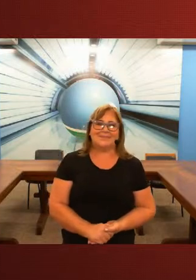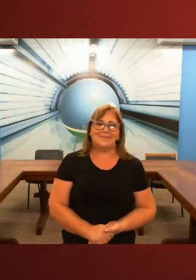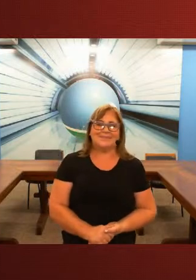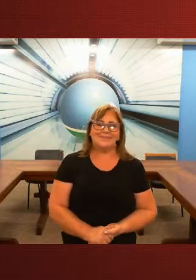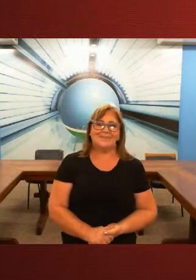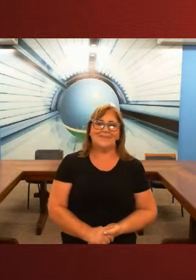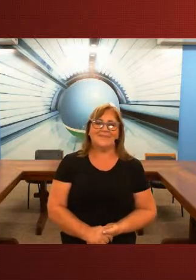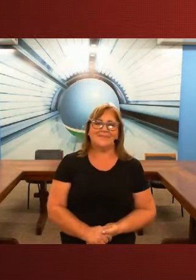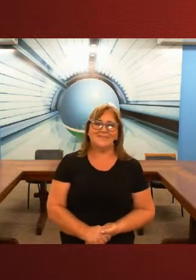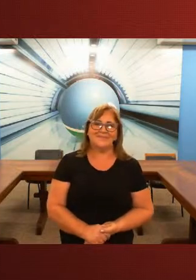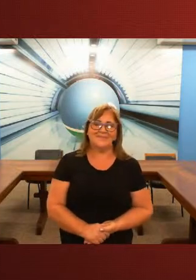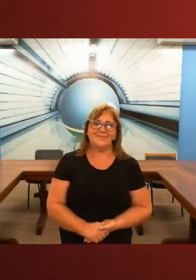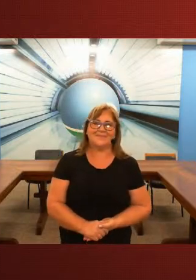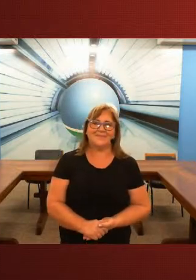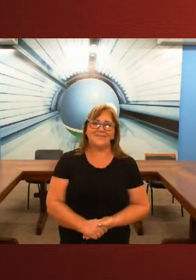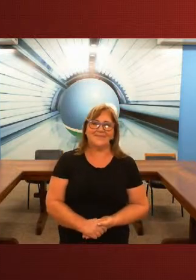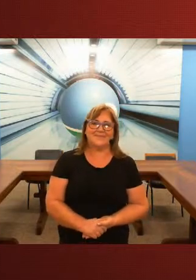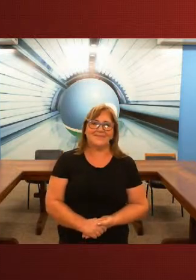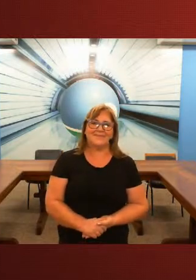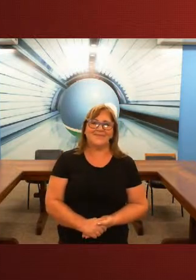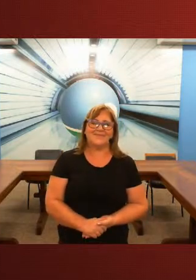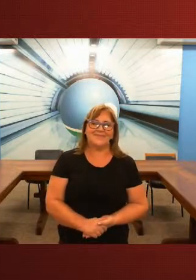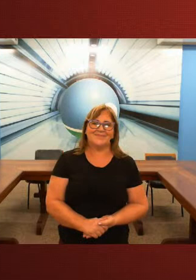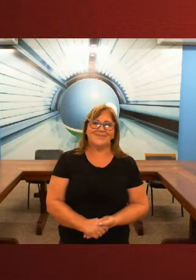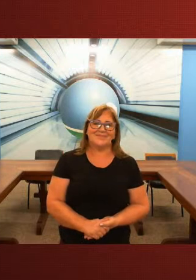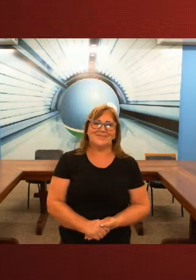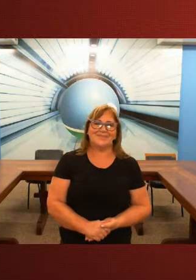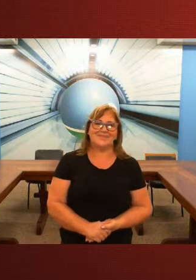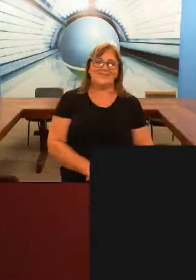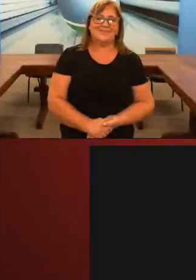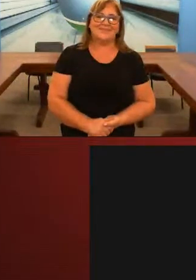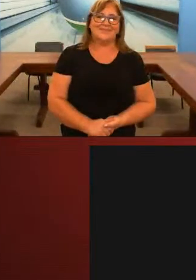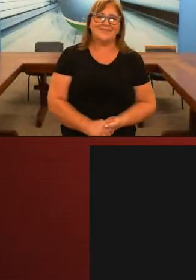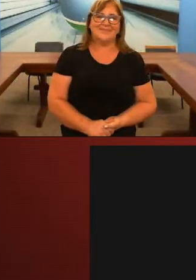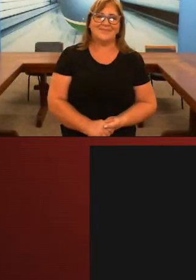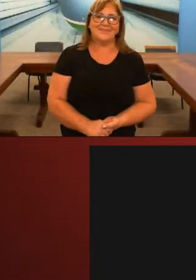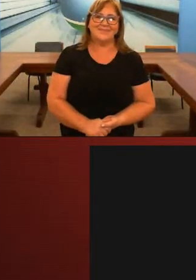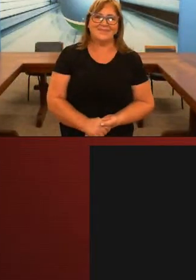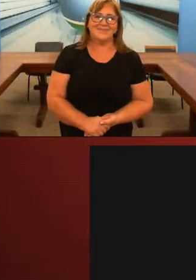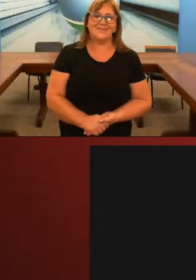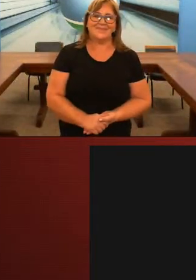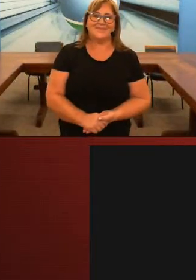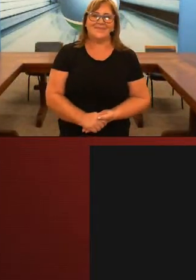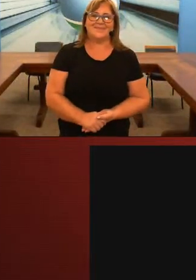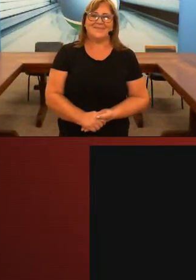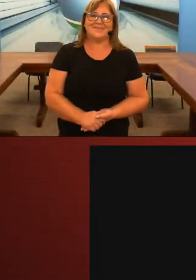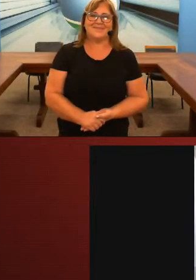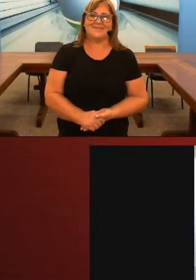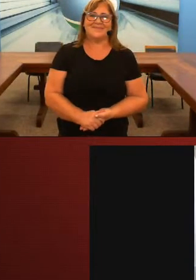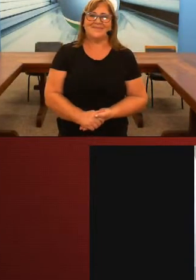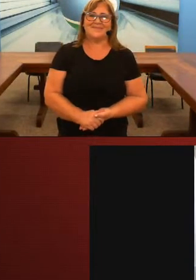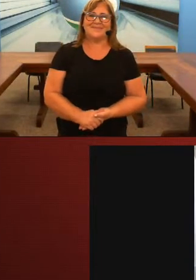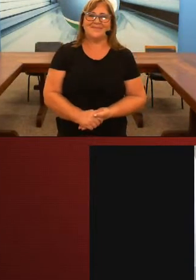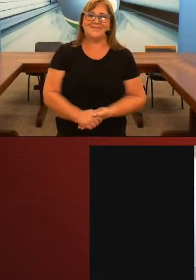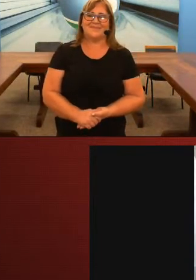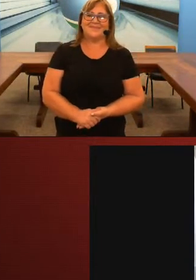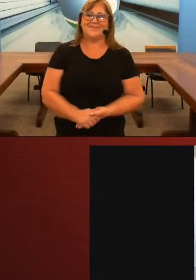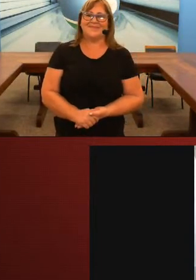a pessoa surda Ana Ana já está aí? bom ela se chama